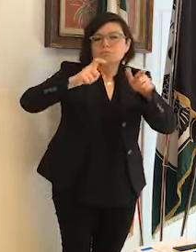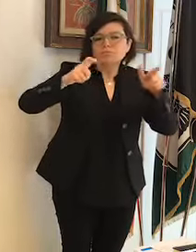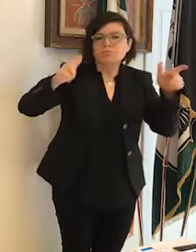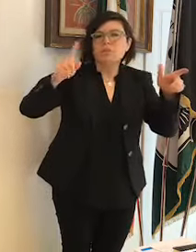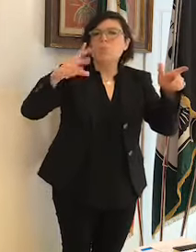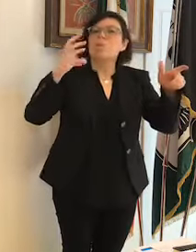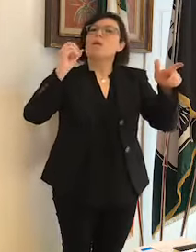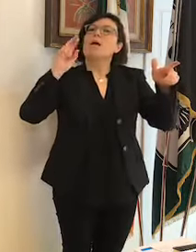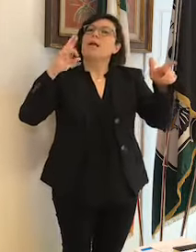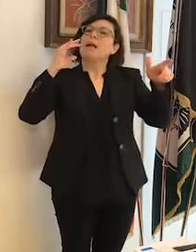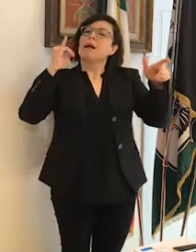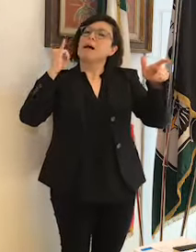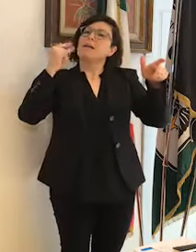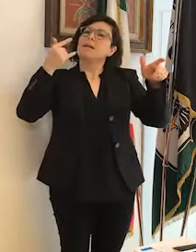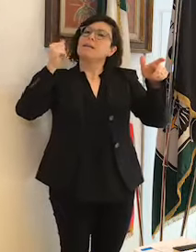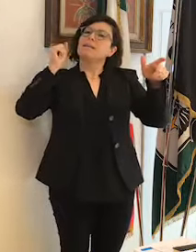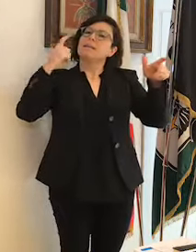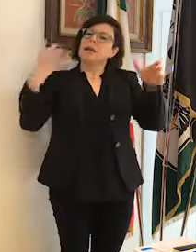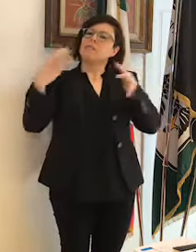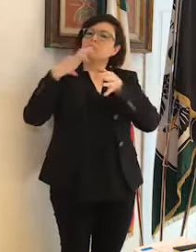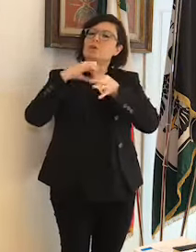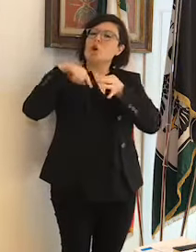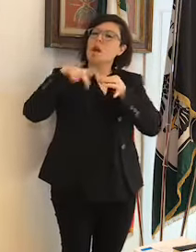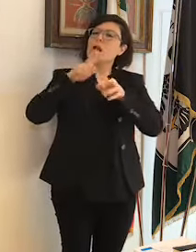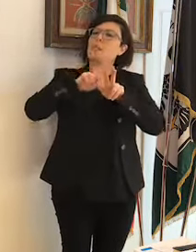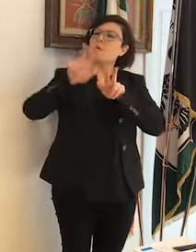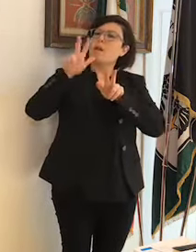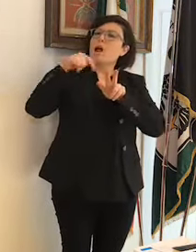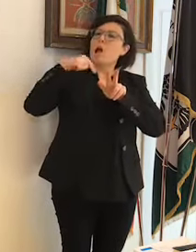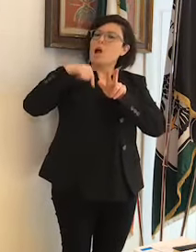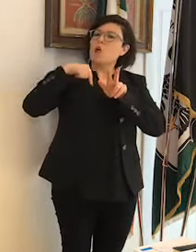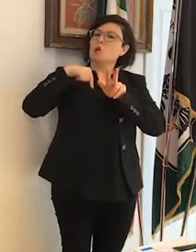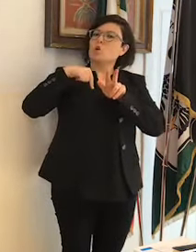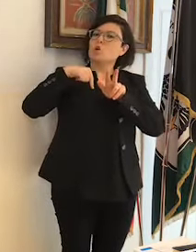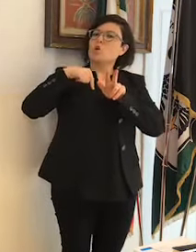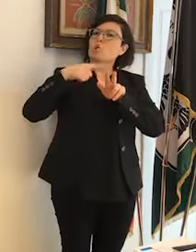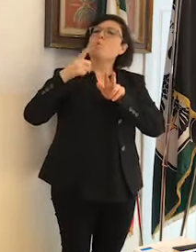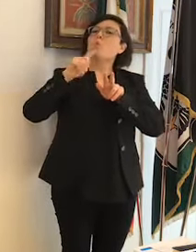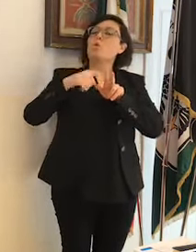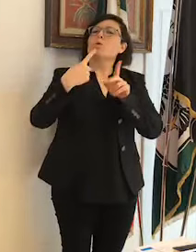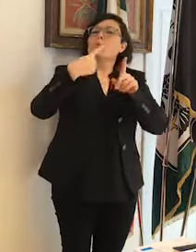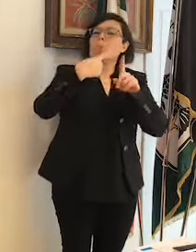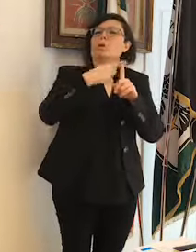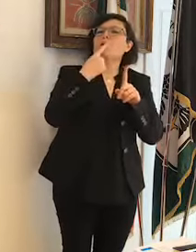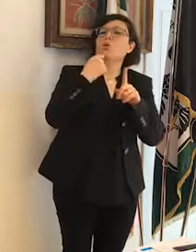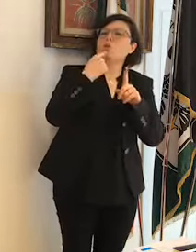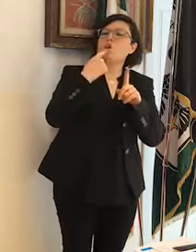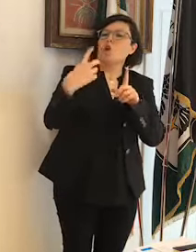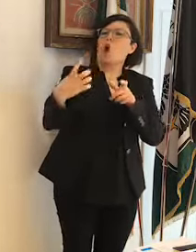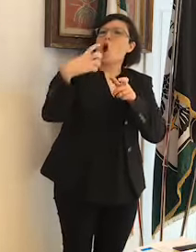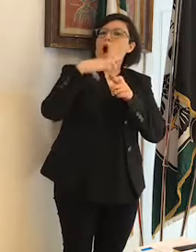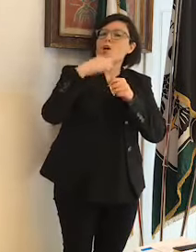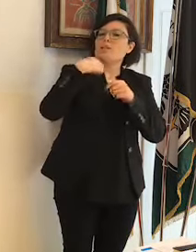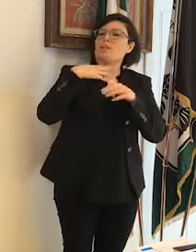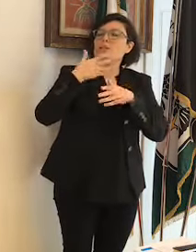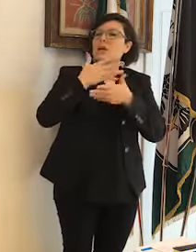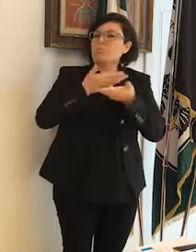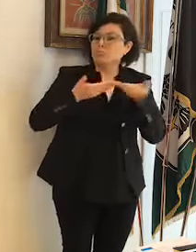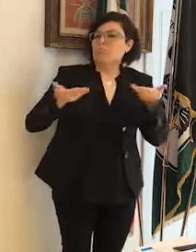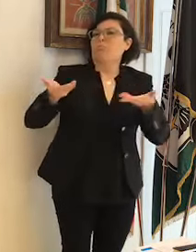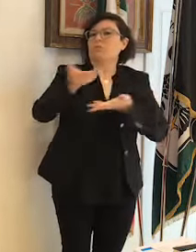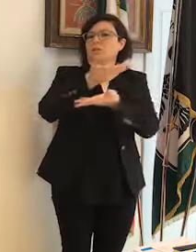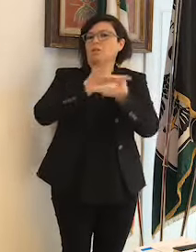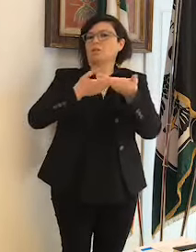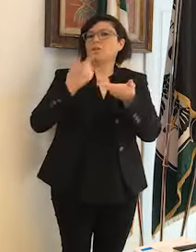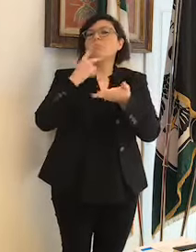Caritas a collaborare con il Comune. Parimenti ha fatto la Croce Rossa italiana. Ho scritto al direttore del Banco